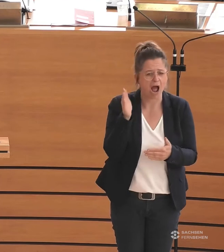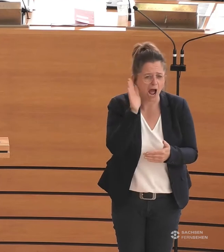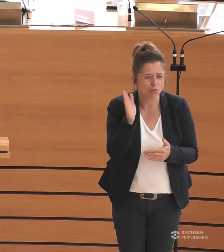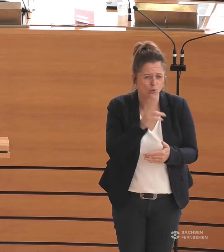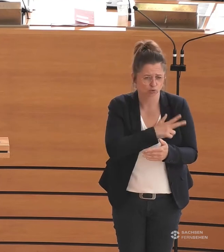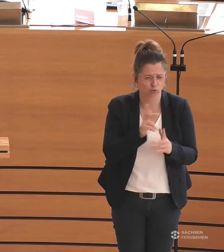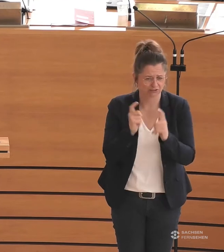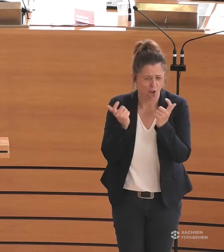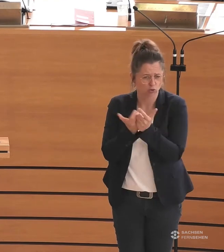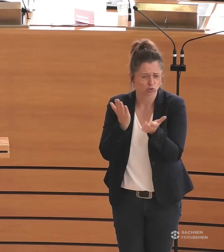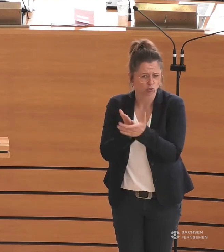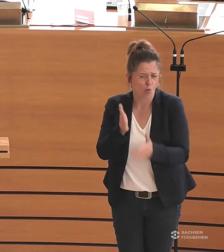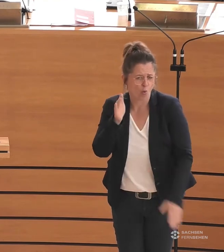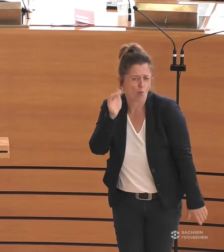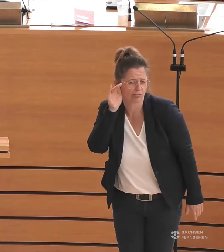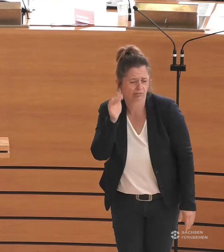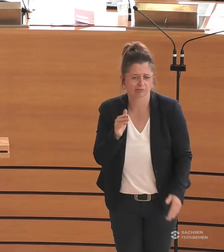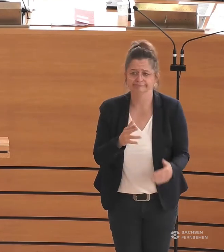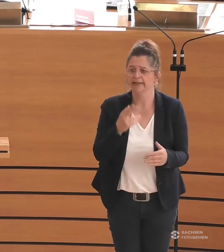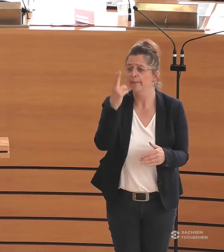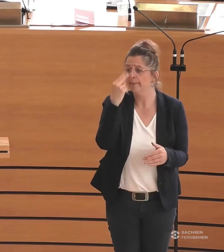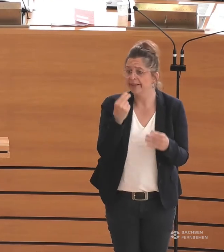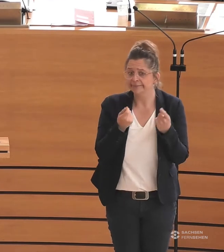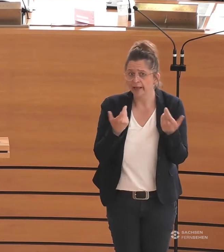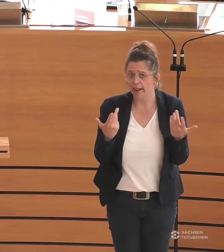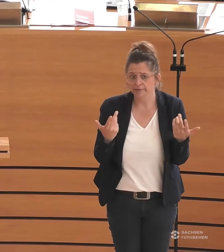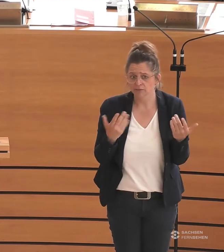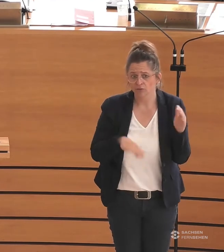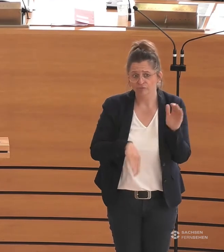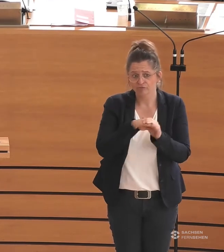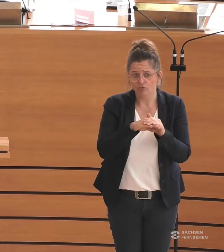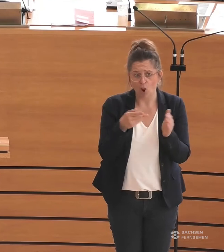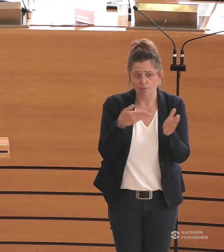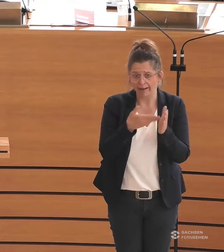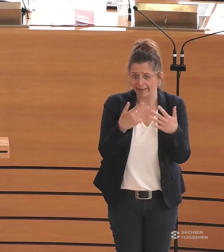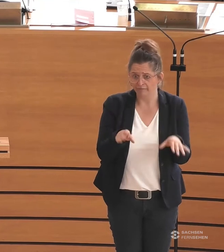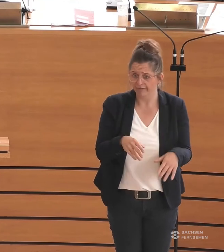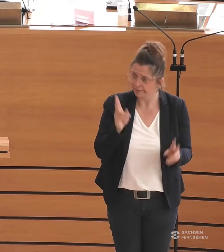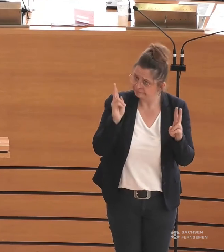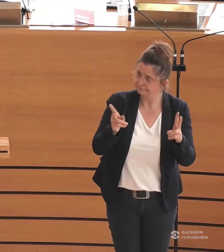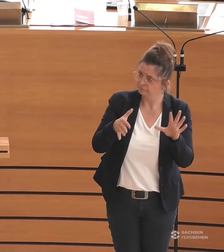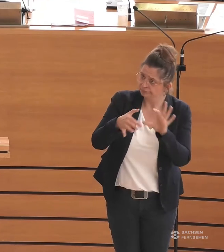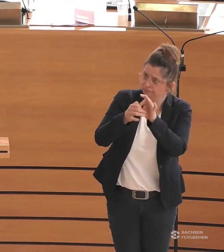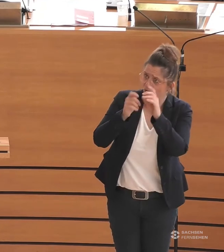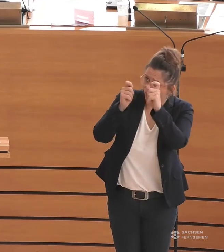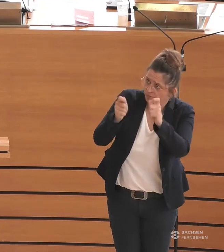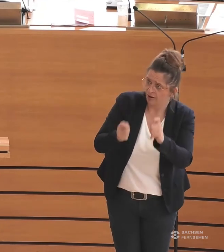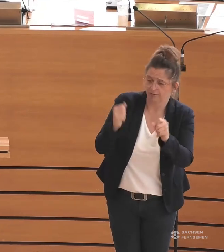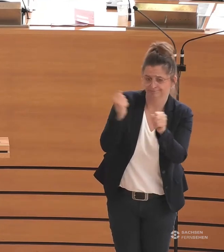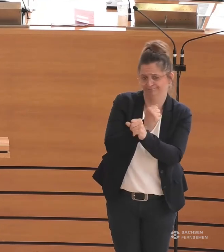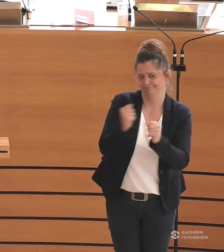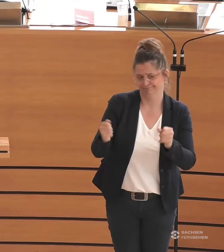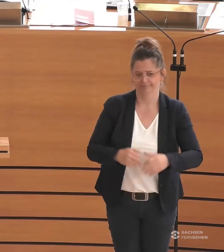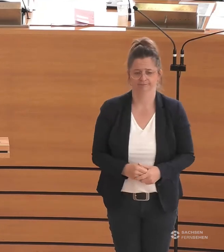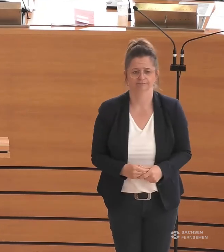Sozialausschuss. Und nicht einmal das Blindengeld kann vollständig barrierefrei beantragt werden. Aber auch bei den